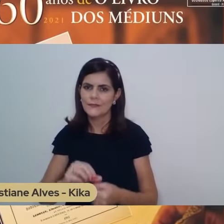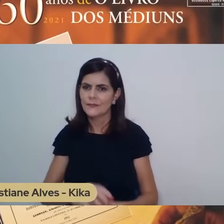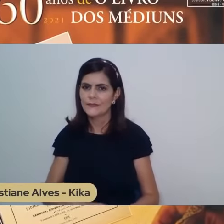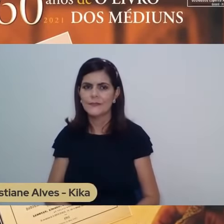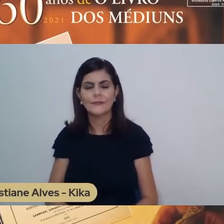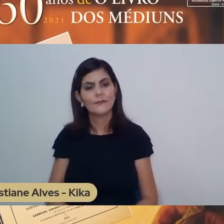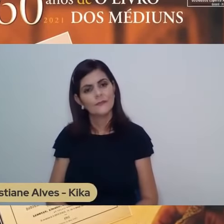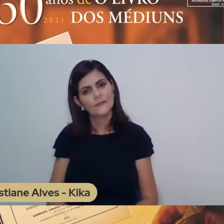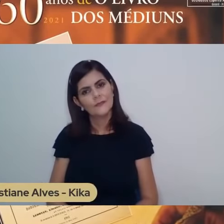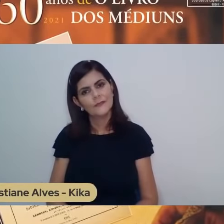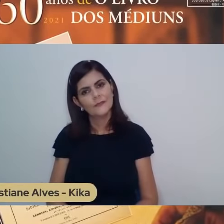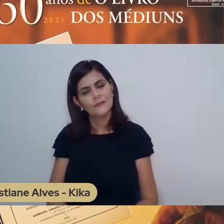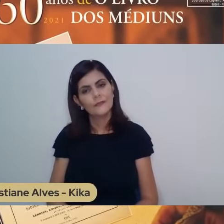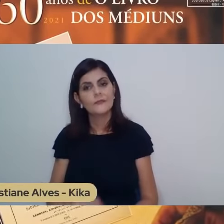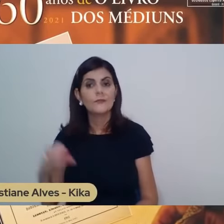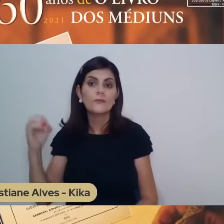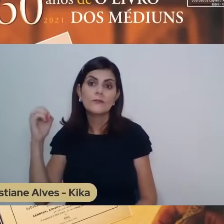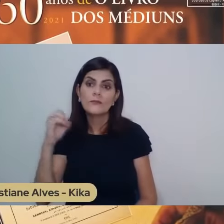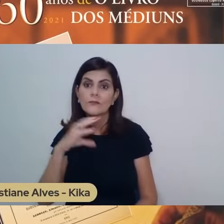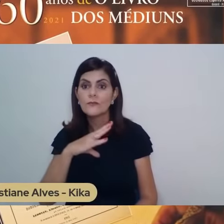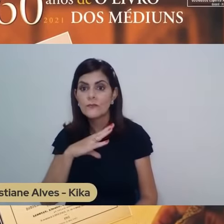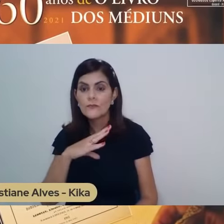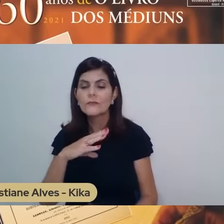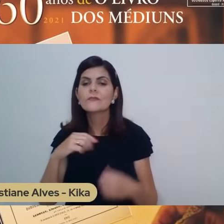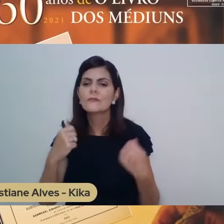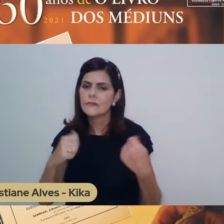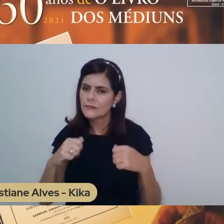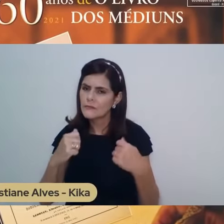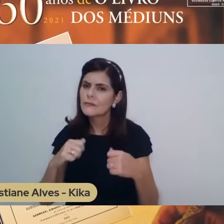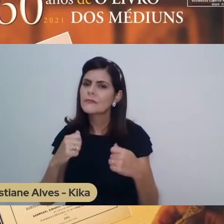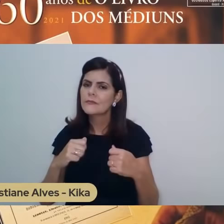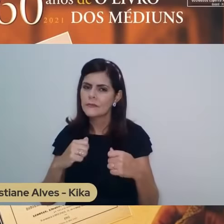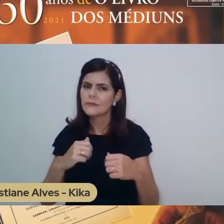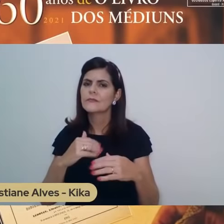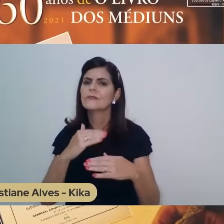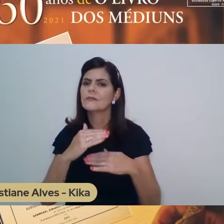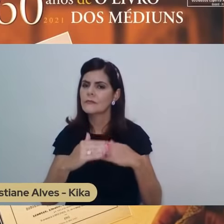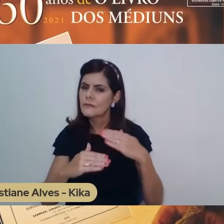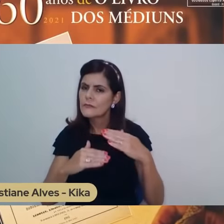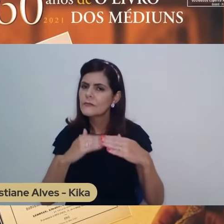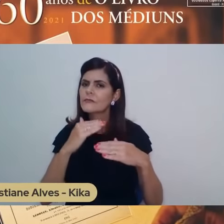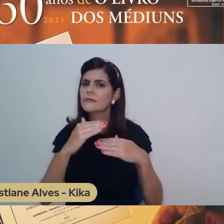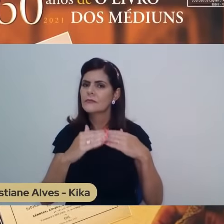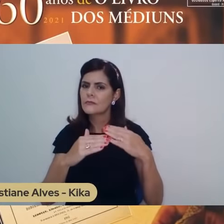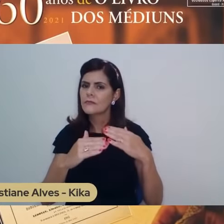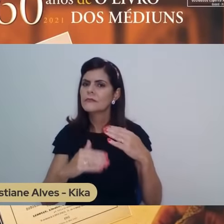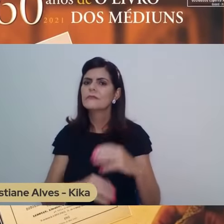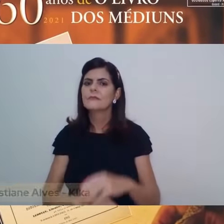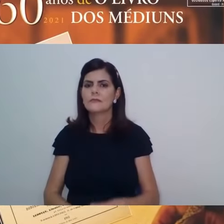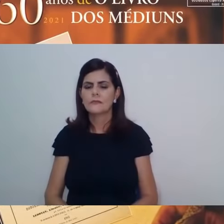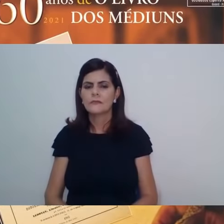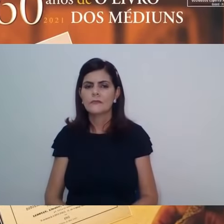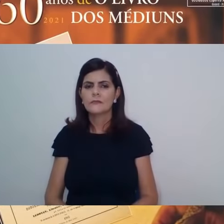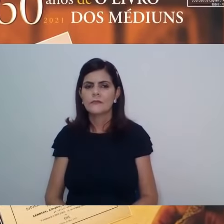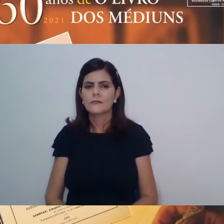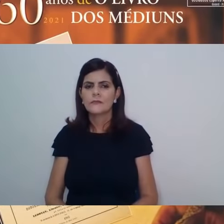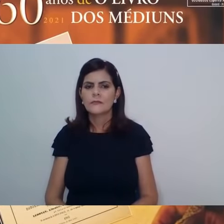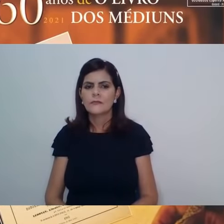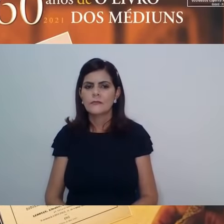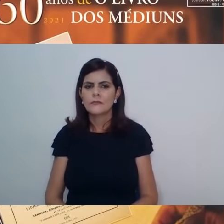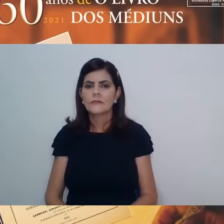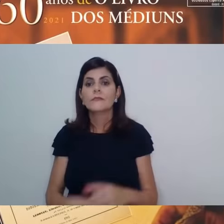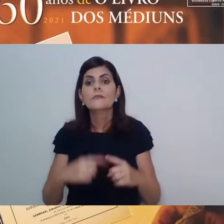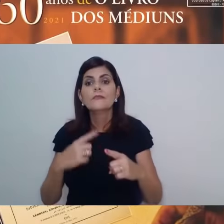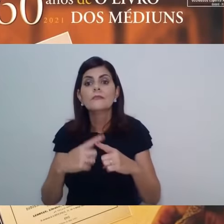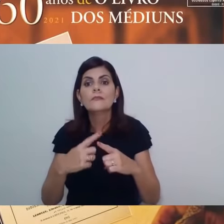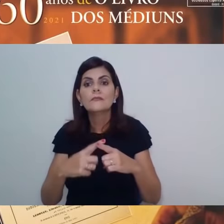Algo de novo que eu preciso construir. Esse é o bom combate. Porque é de dentro para